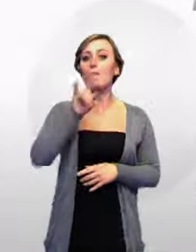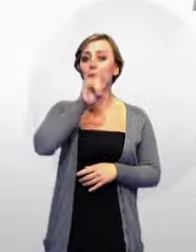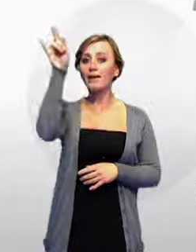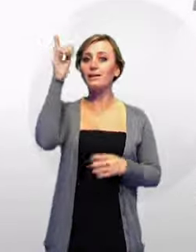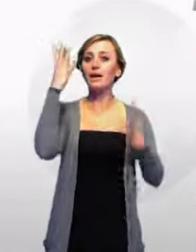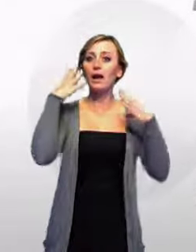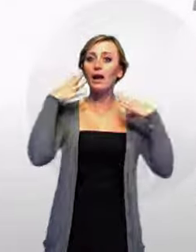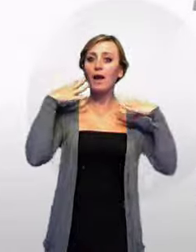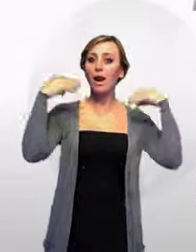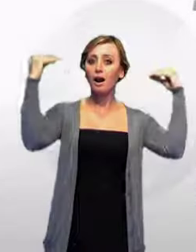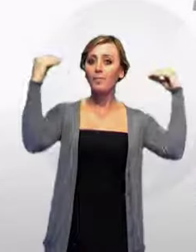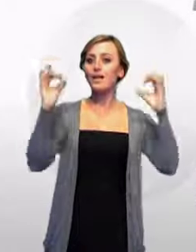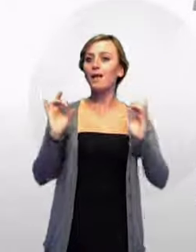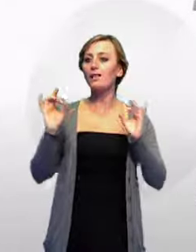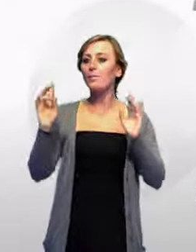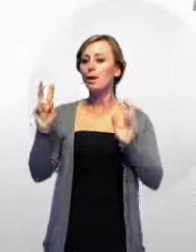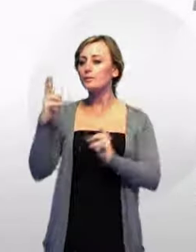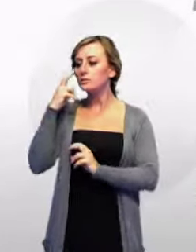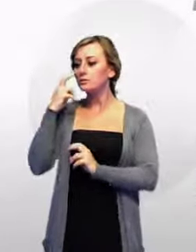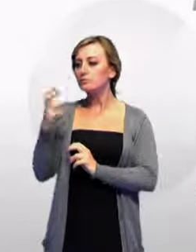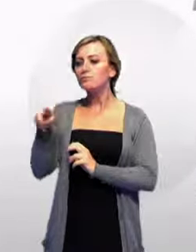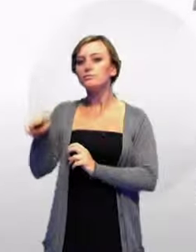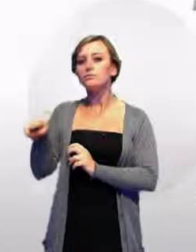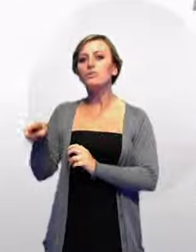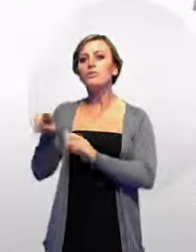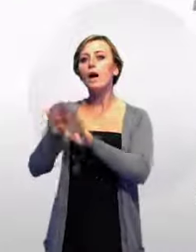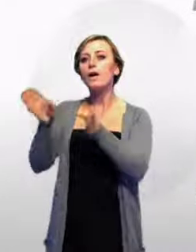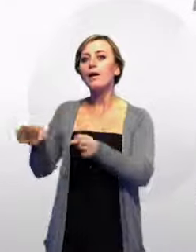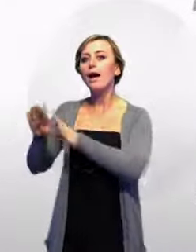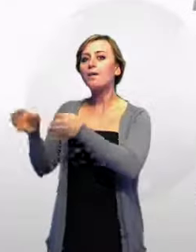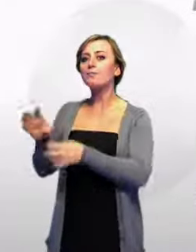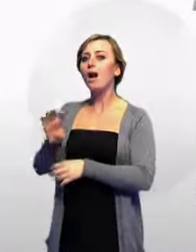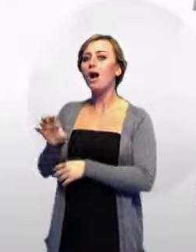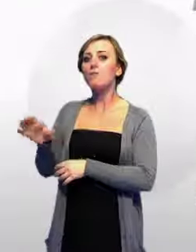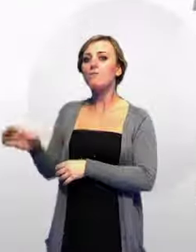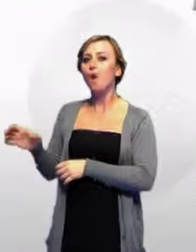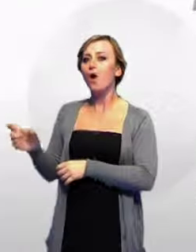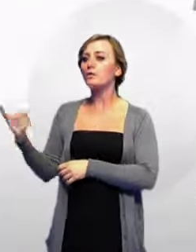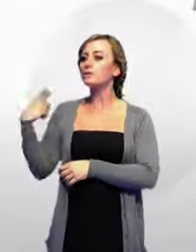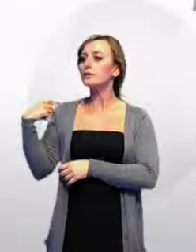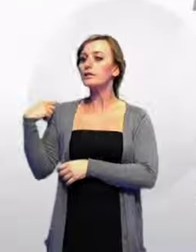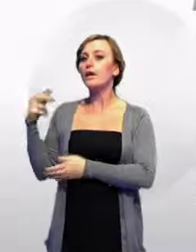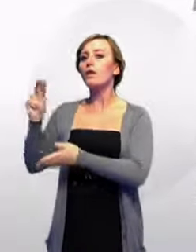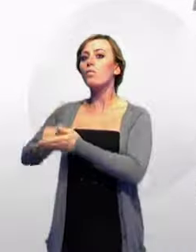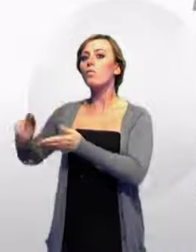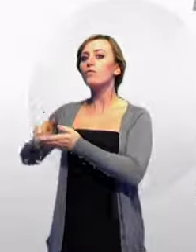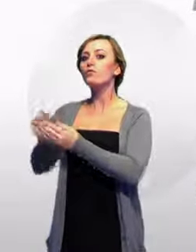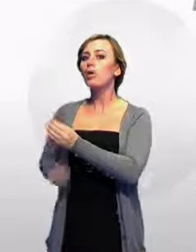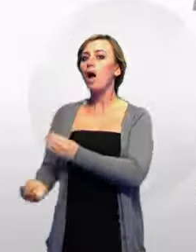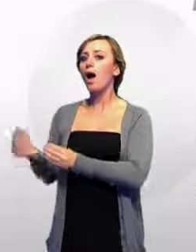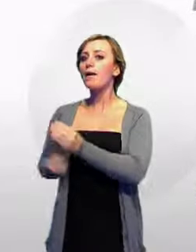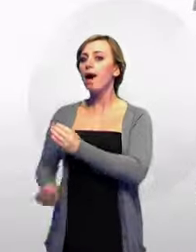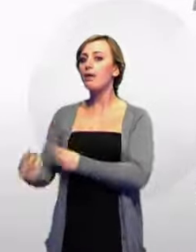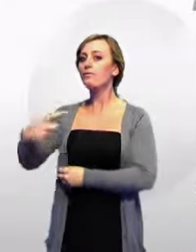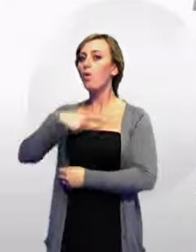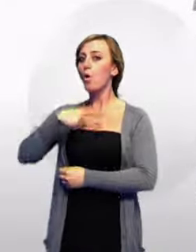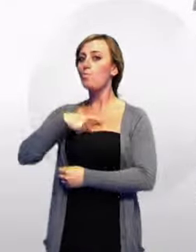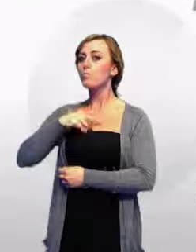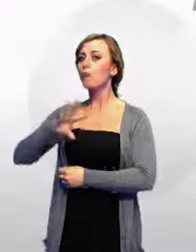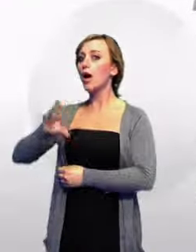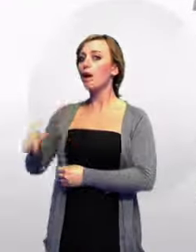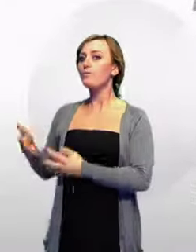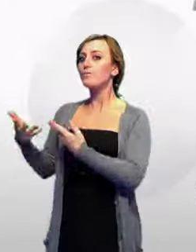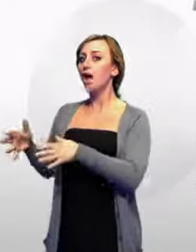I carabinieri di Martina Franca hanno recuperato le due cassaforti rubate ieri mattina dall'ufficio anagrafe del